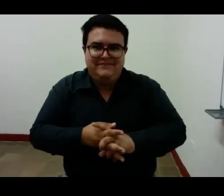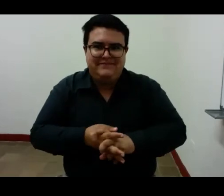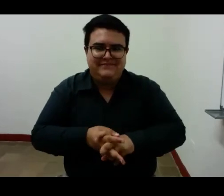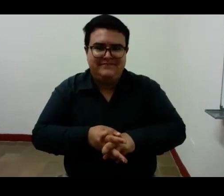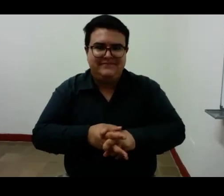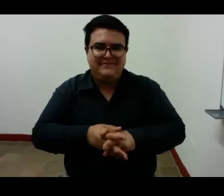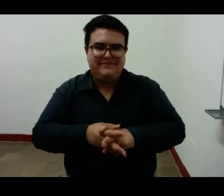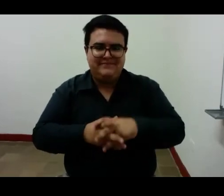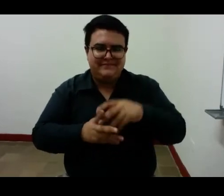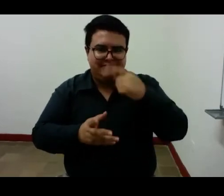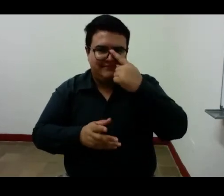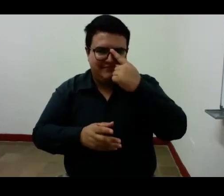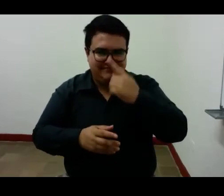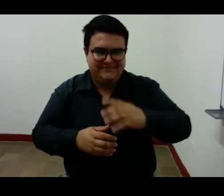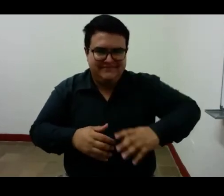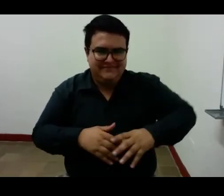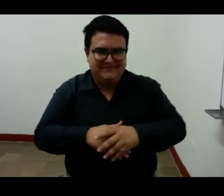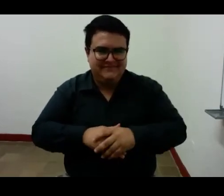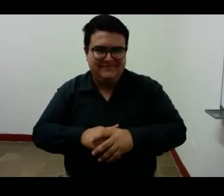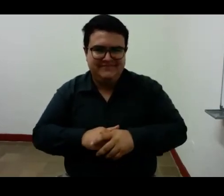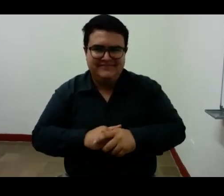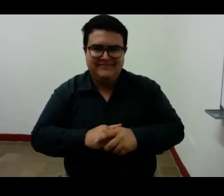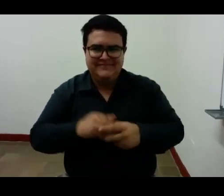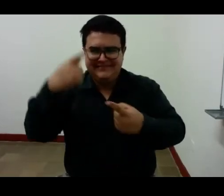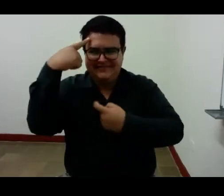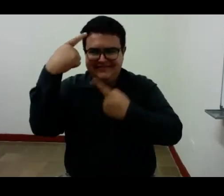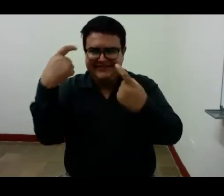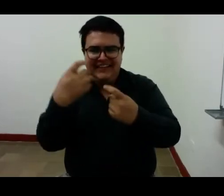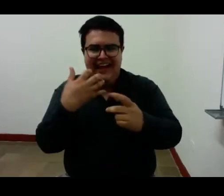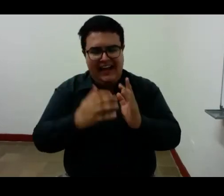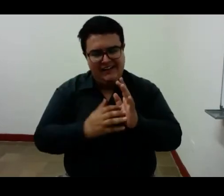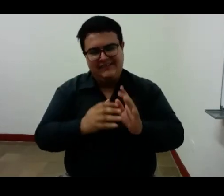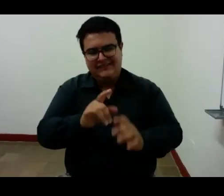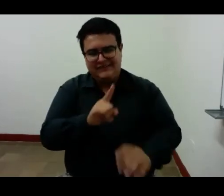Y uno se pregunta ¿estos amigos para qué?